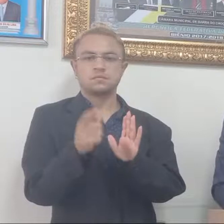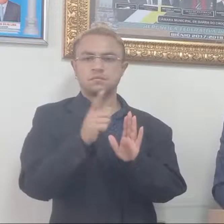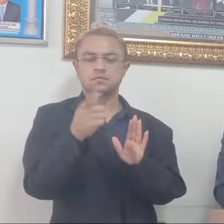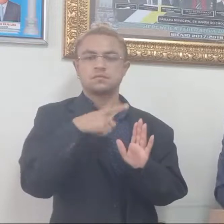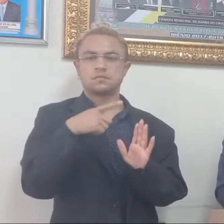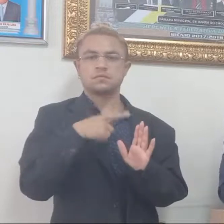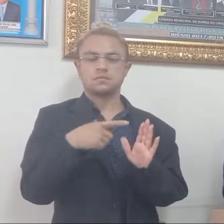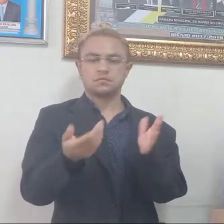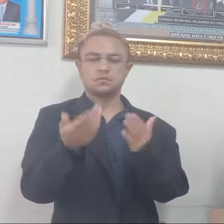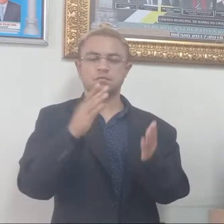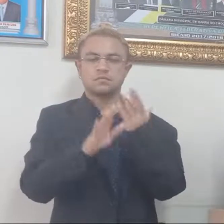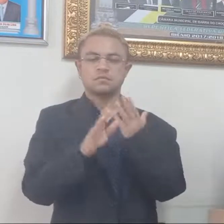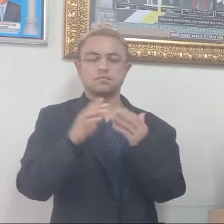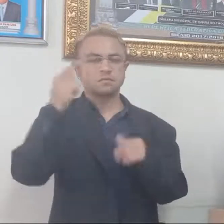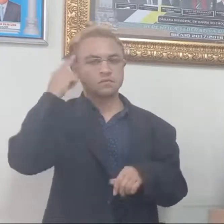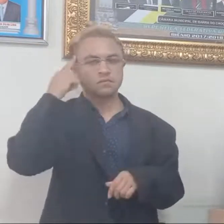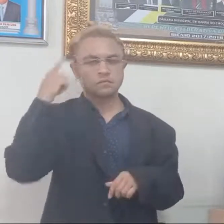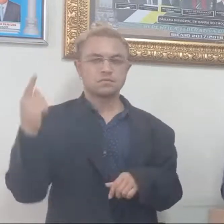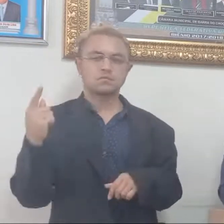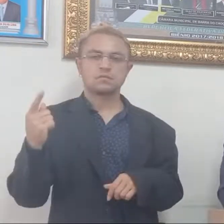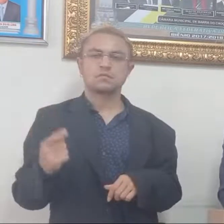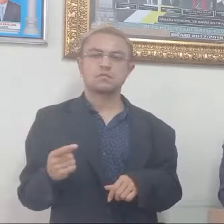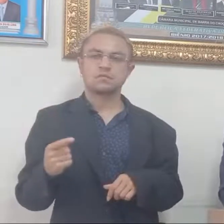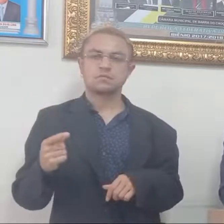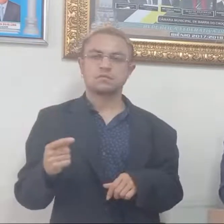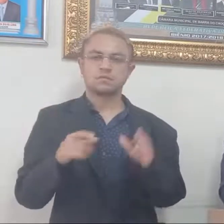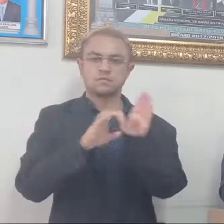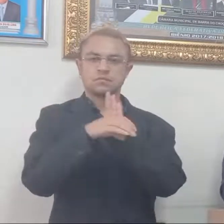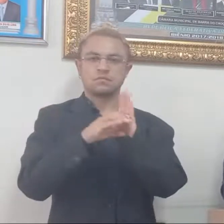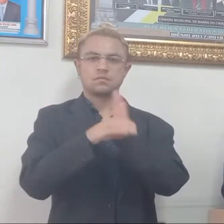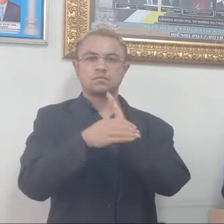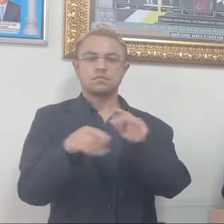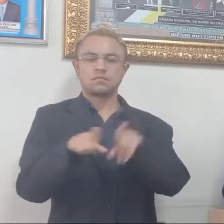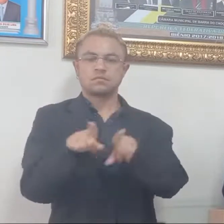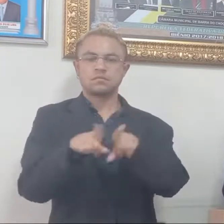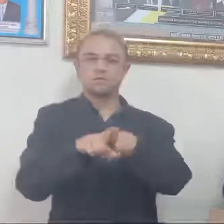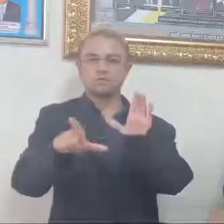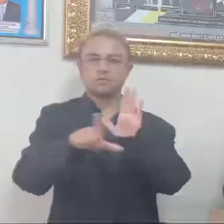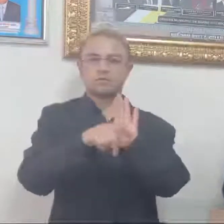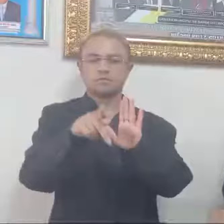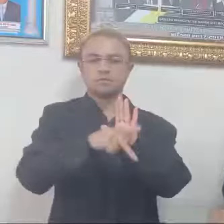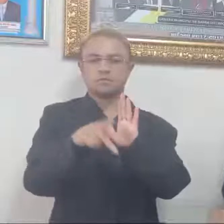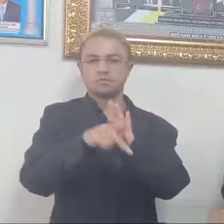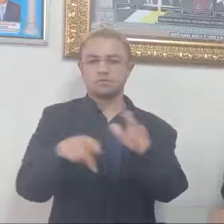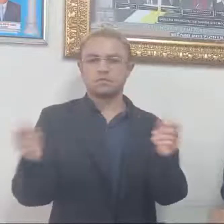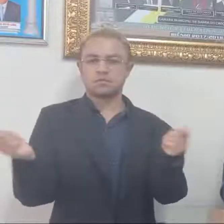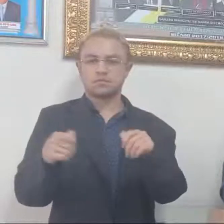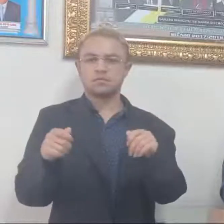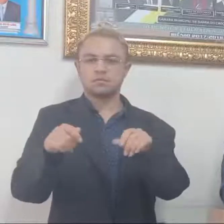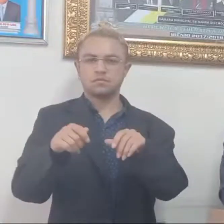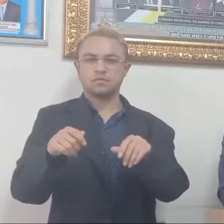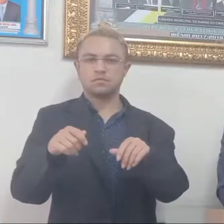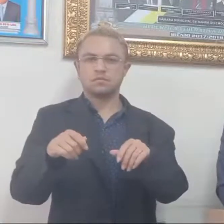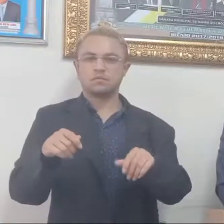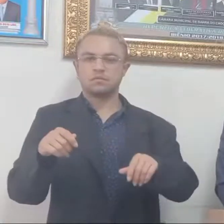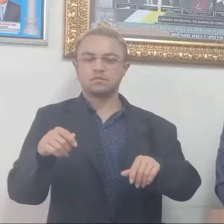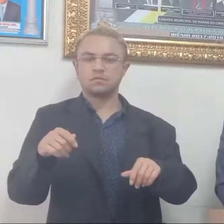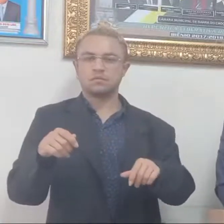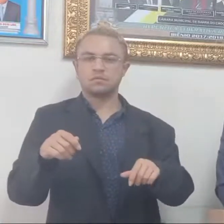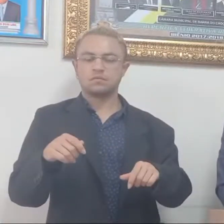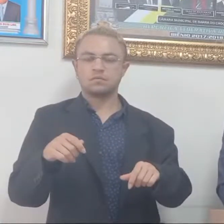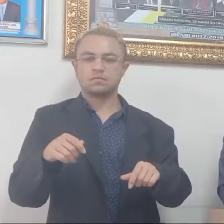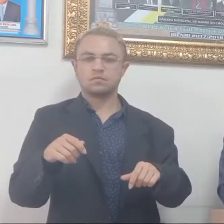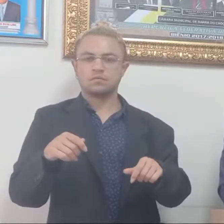constitucionalidade e legalidade do projeto, uma vez que atende os requisitos exigidos na legislação em vigor.